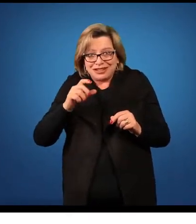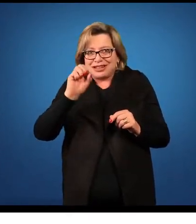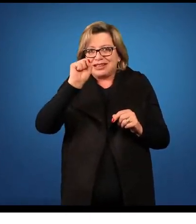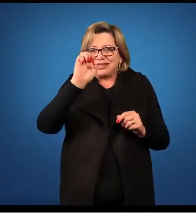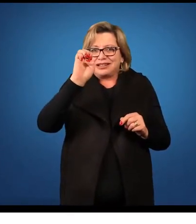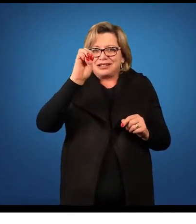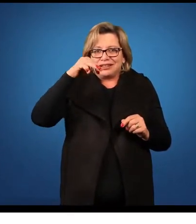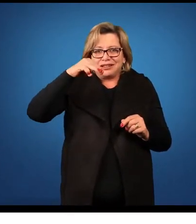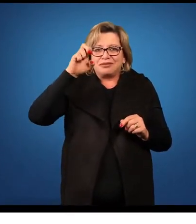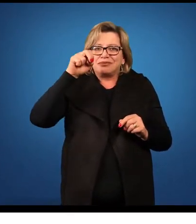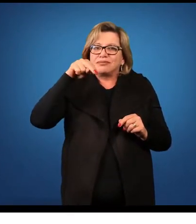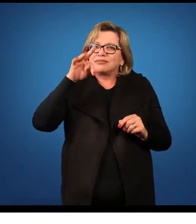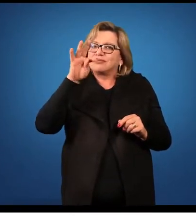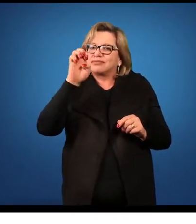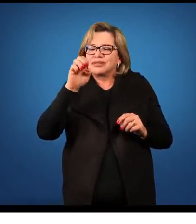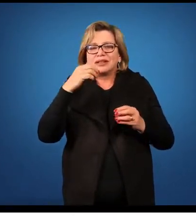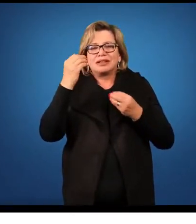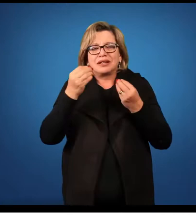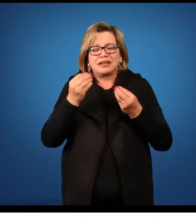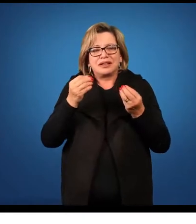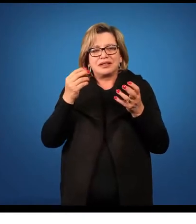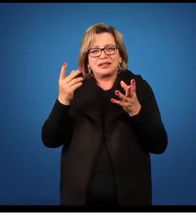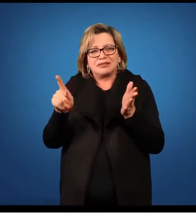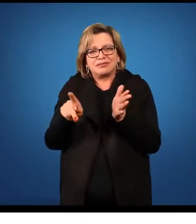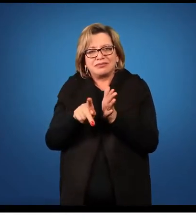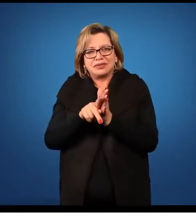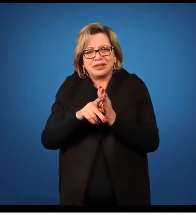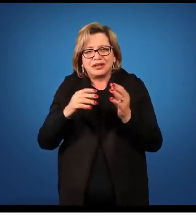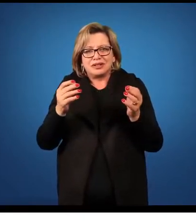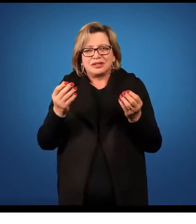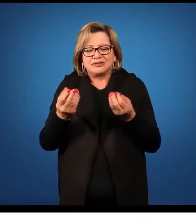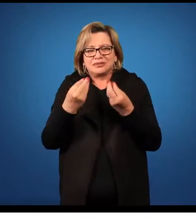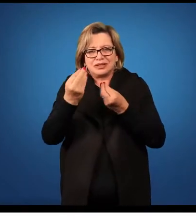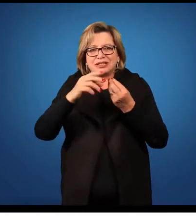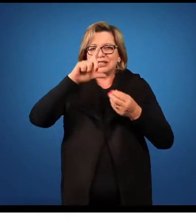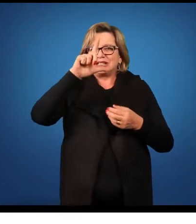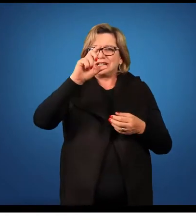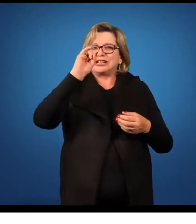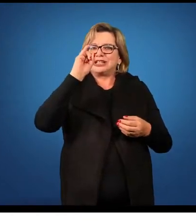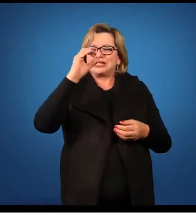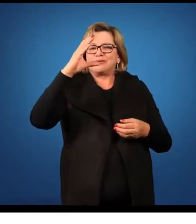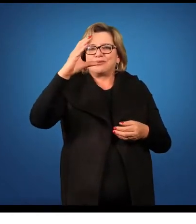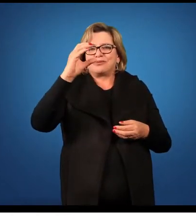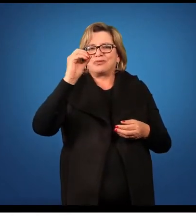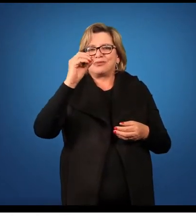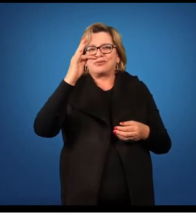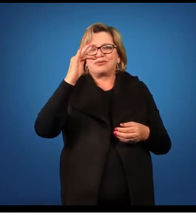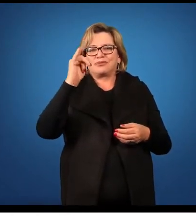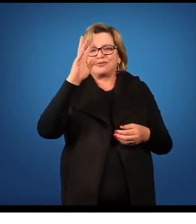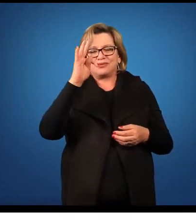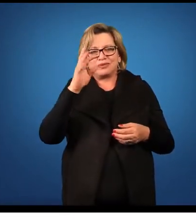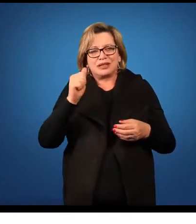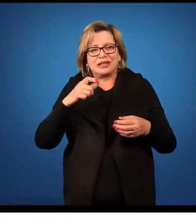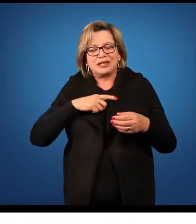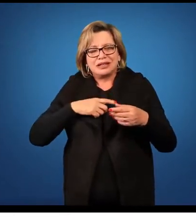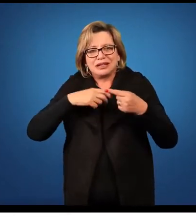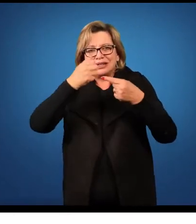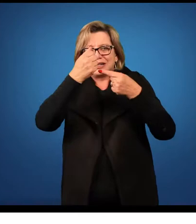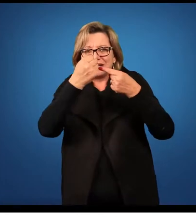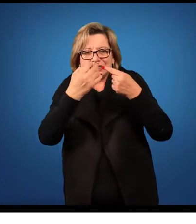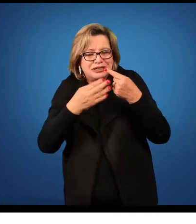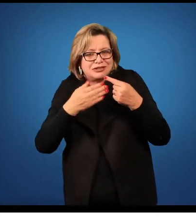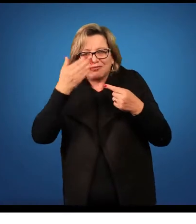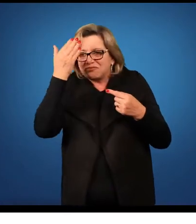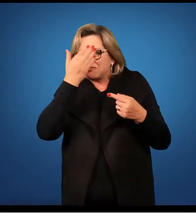licopódium, é um grupo das plantas licófitas. Ela apresenta, como característica que nós não